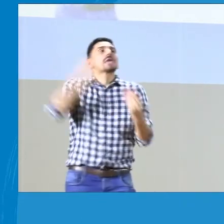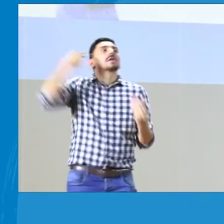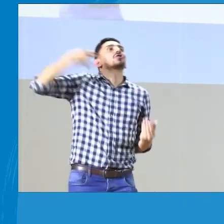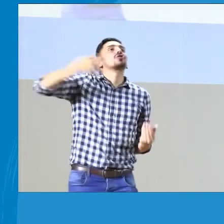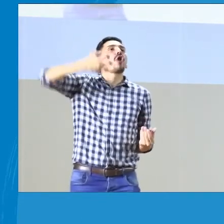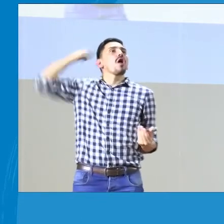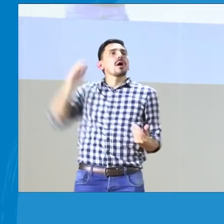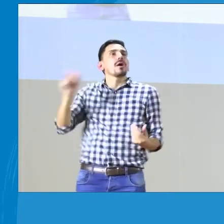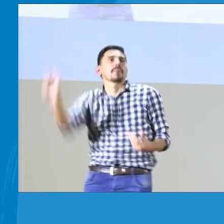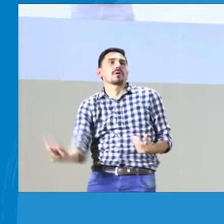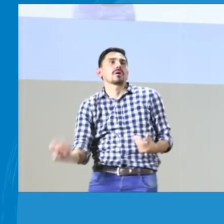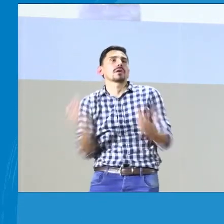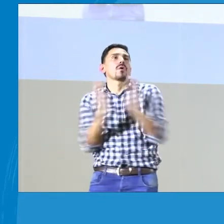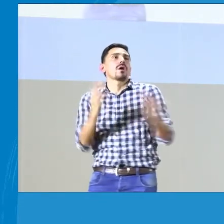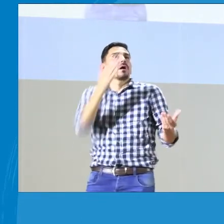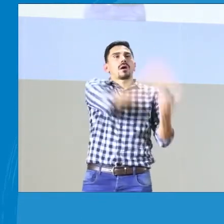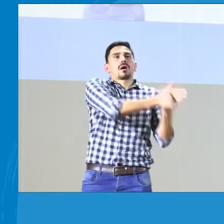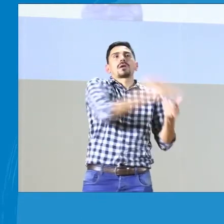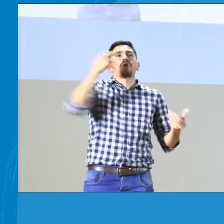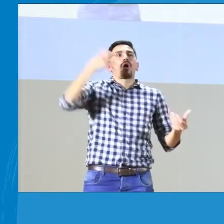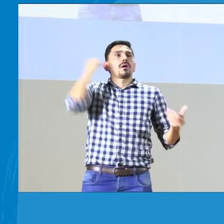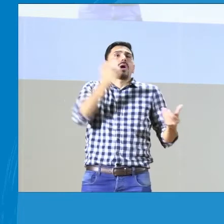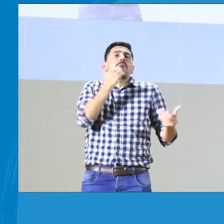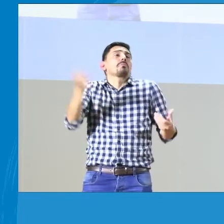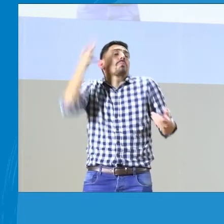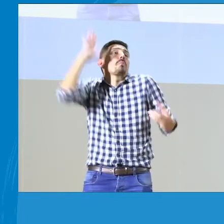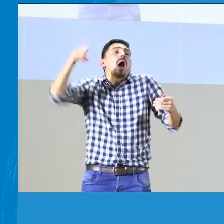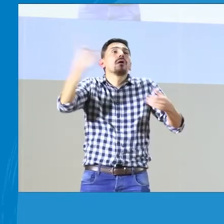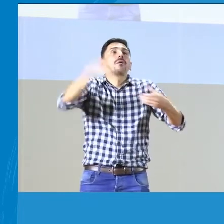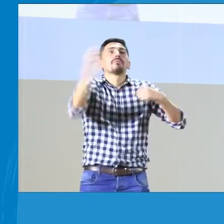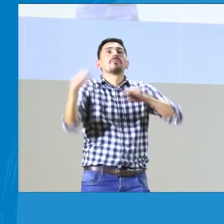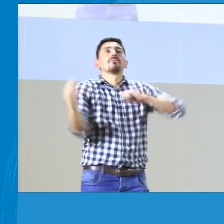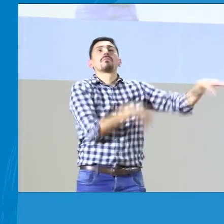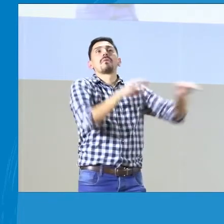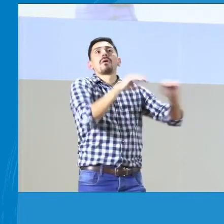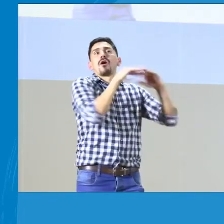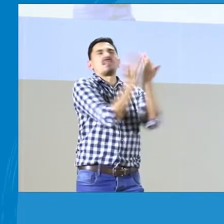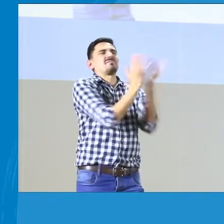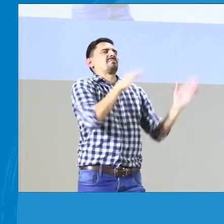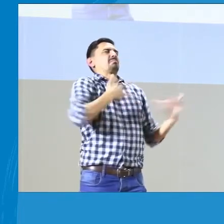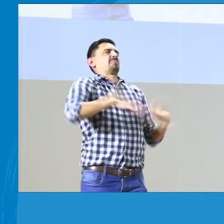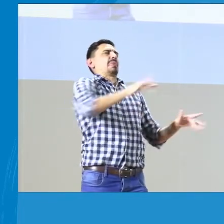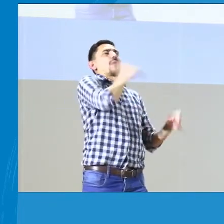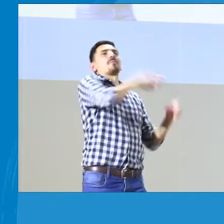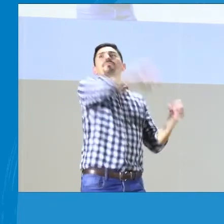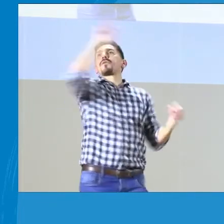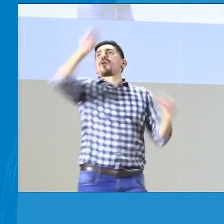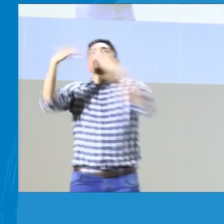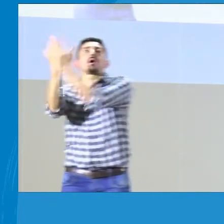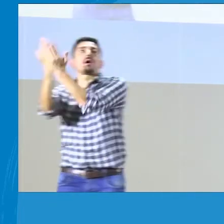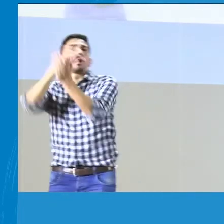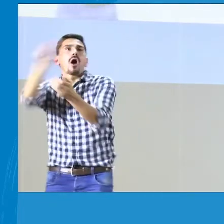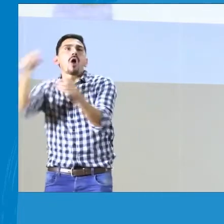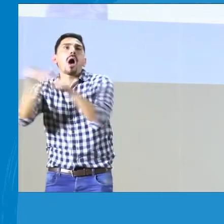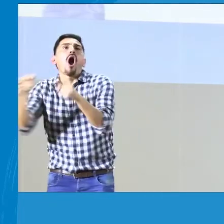El cuarto es la historia escolar del estudiante. Si de pronto desertó,